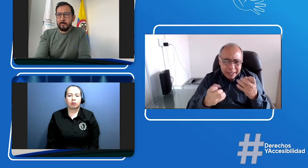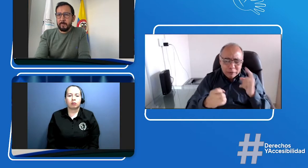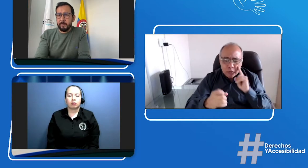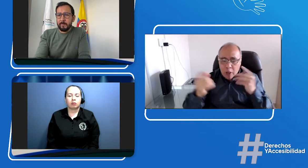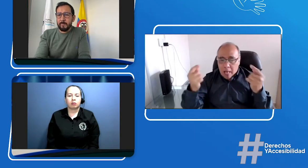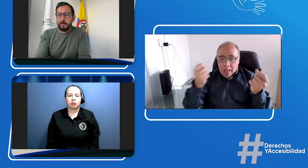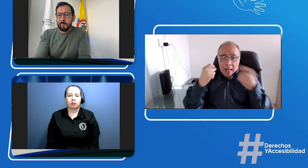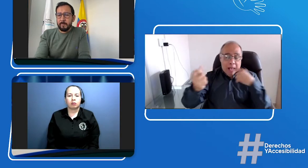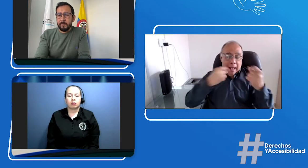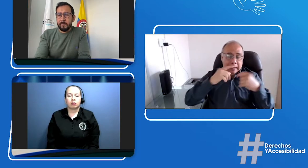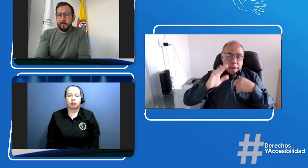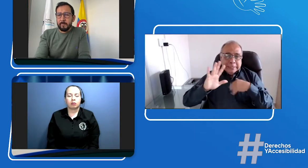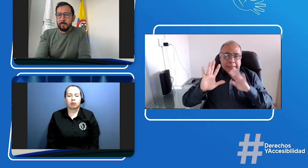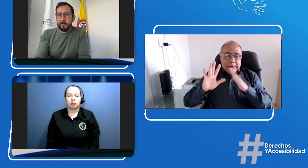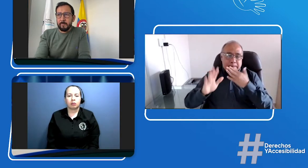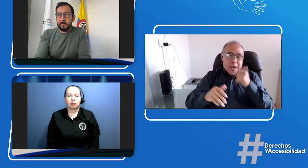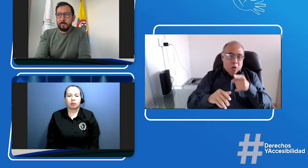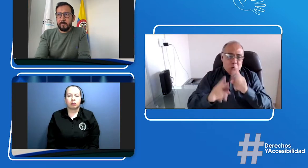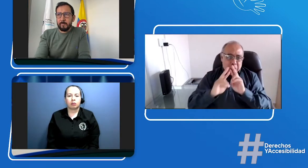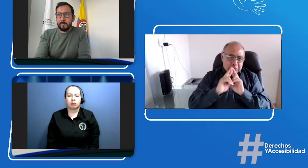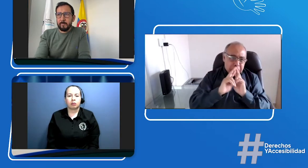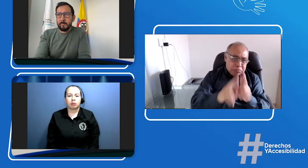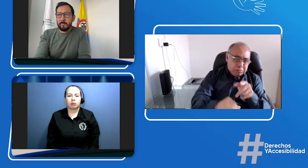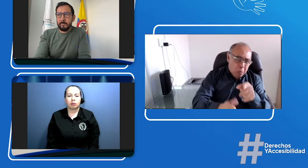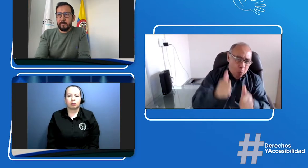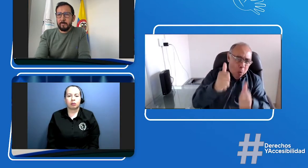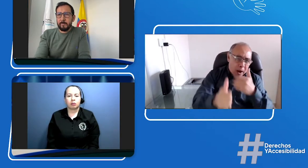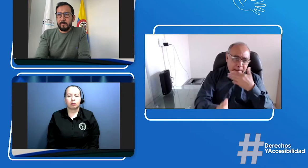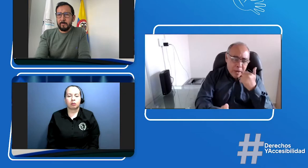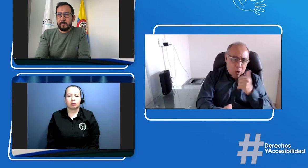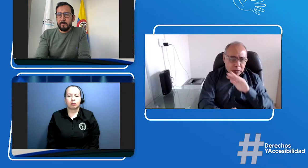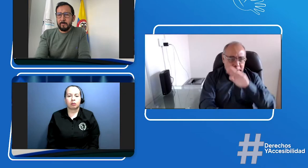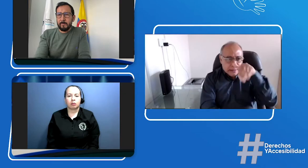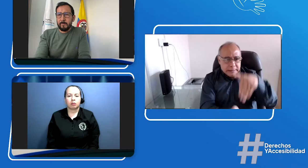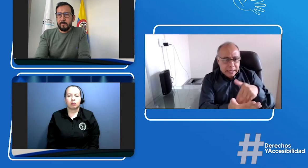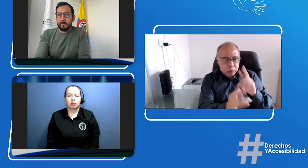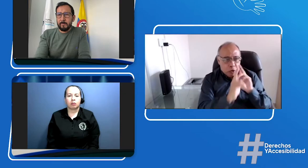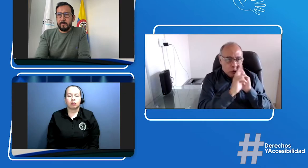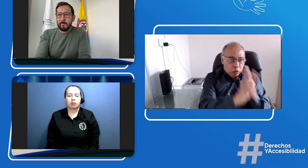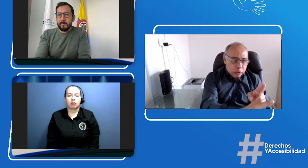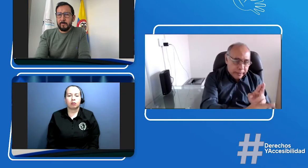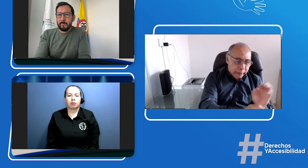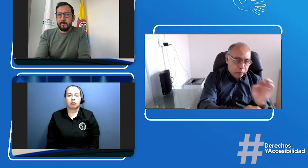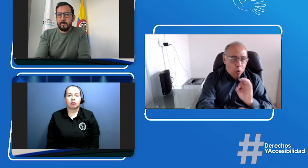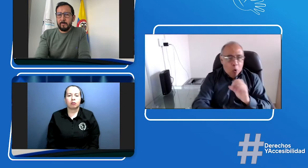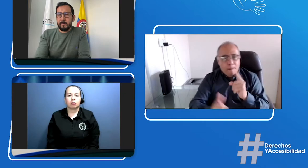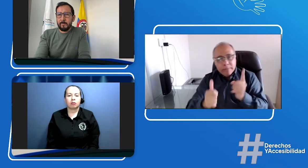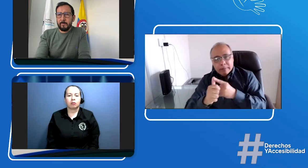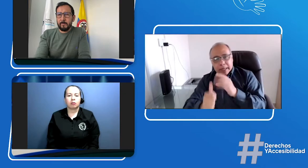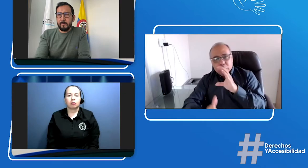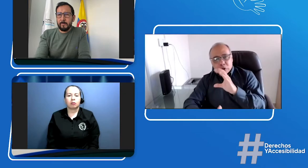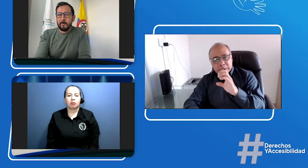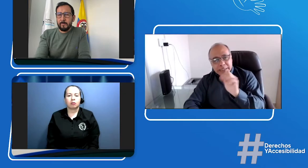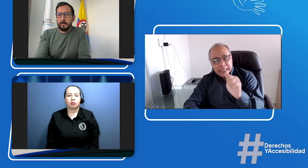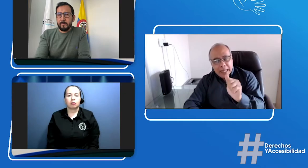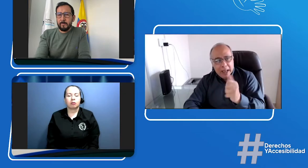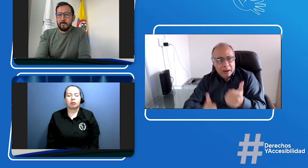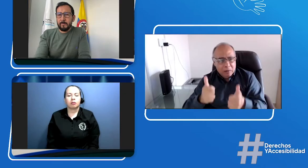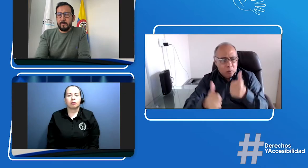RUND, entonces como que todavía no hay una claridad a este respecto. ¿Qué respuesta podríamos dar a ellos? ¿Van primero al